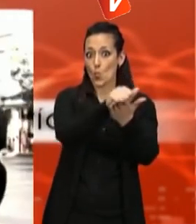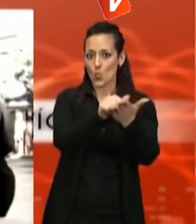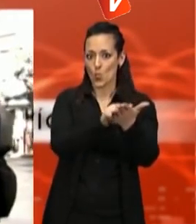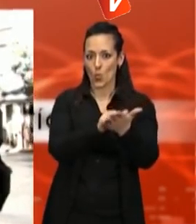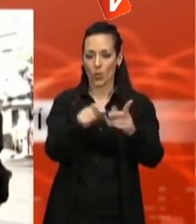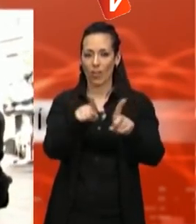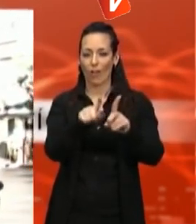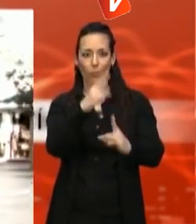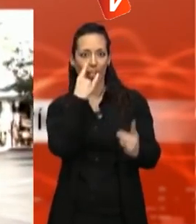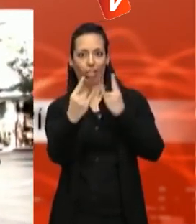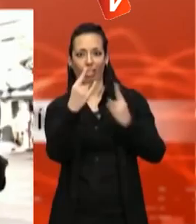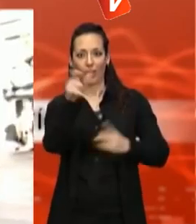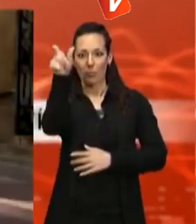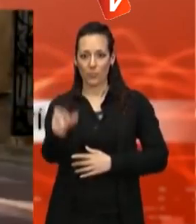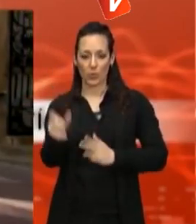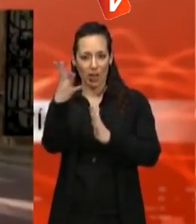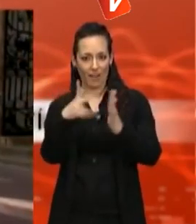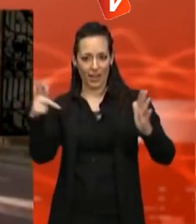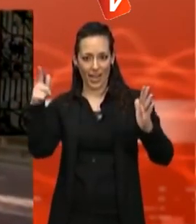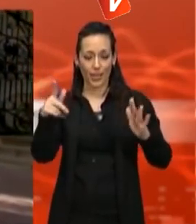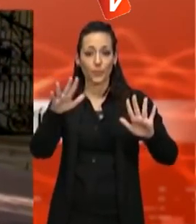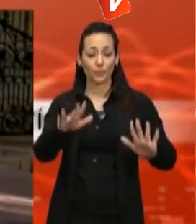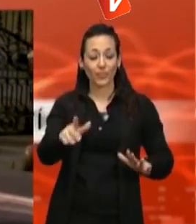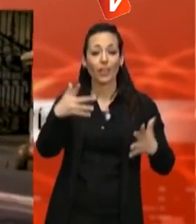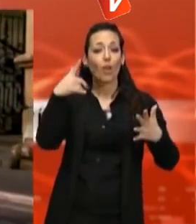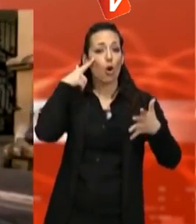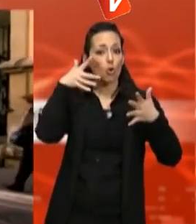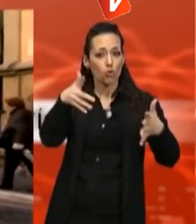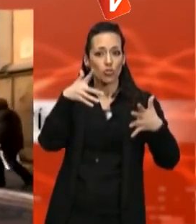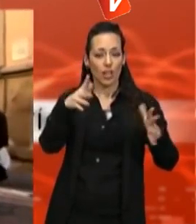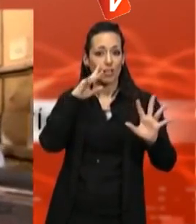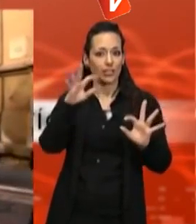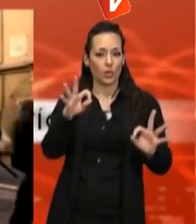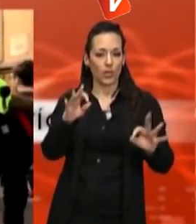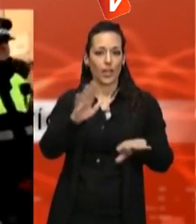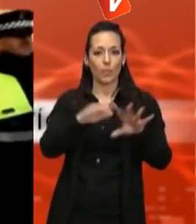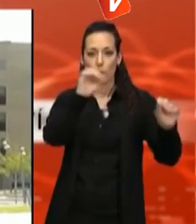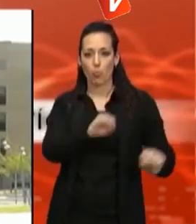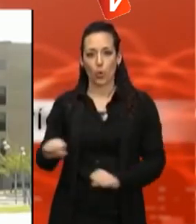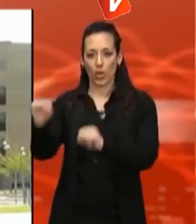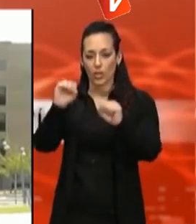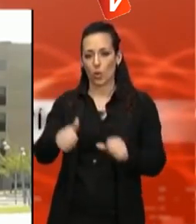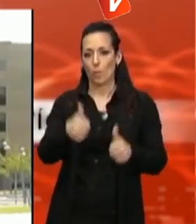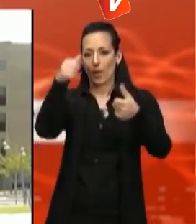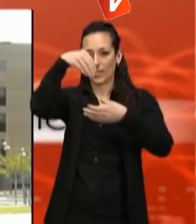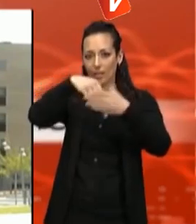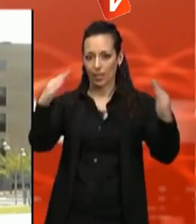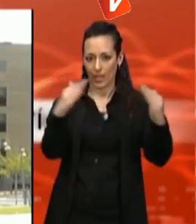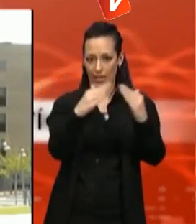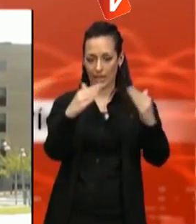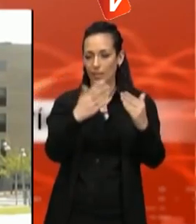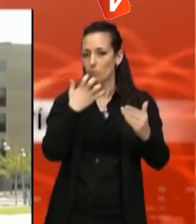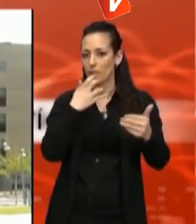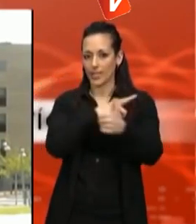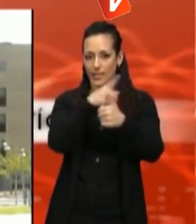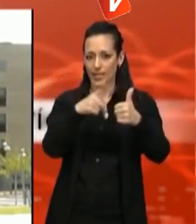policia municipal dona per això una sèrie de consells de seguretat per tal de tenir la casa més protegida mentre som fora. D'una banda, cal incrementar les mesures